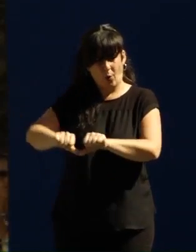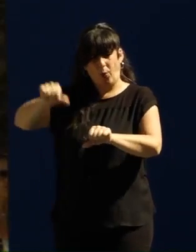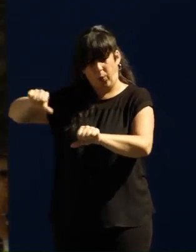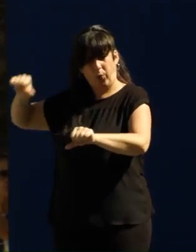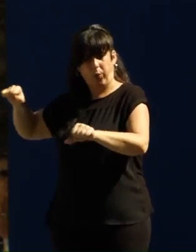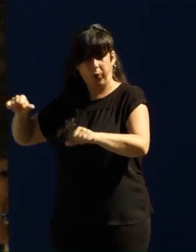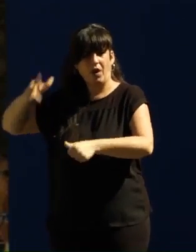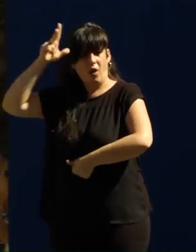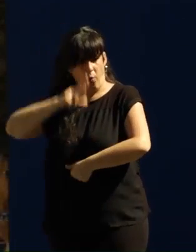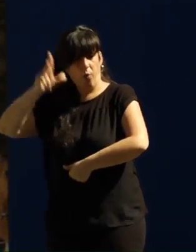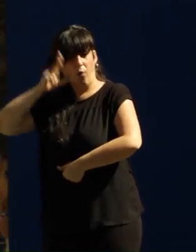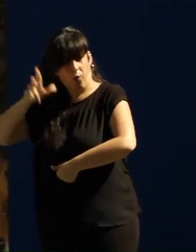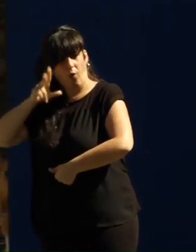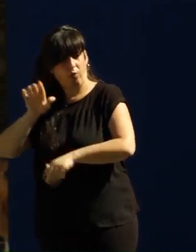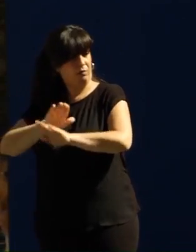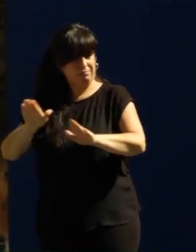suyo.